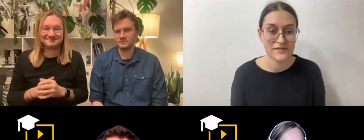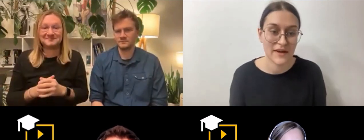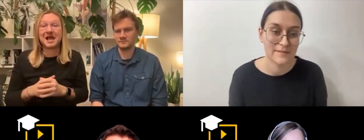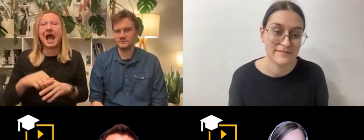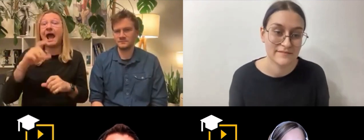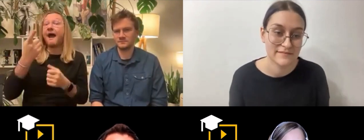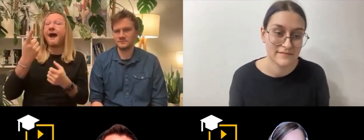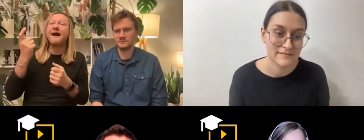migam.